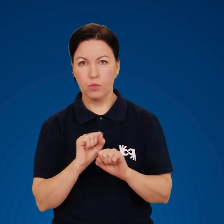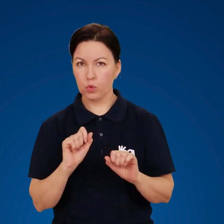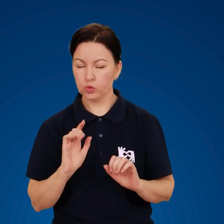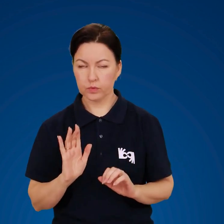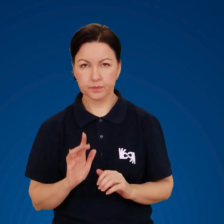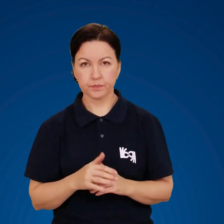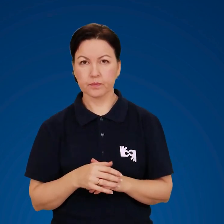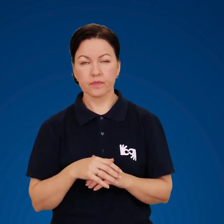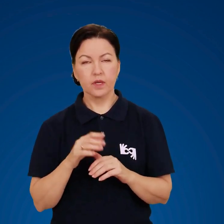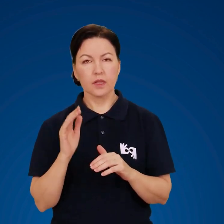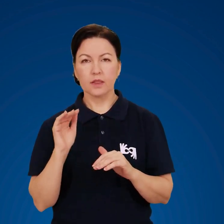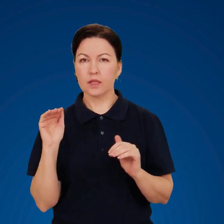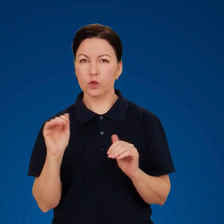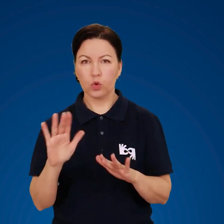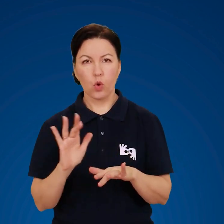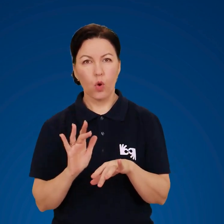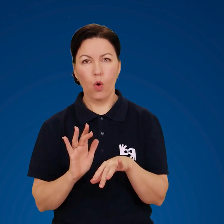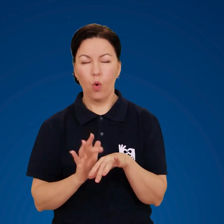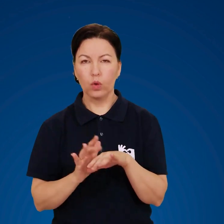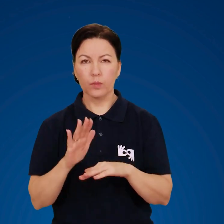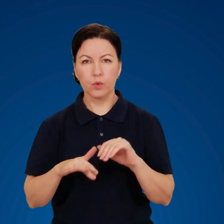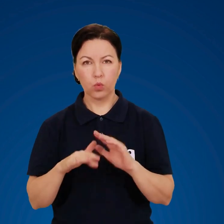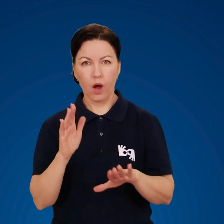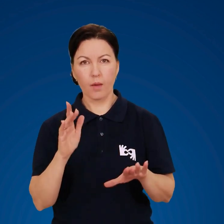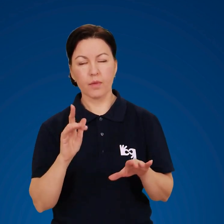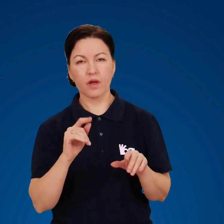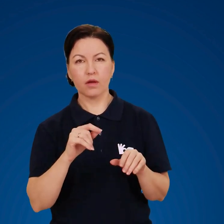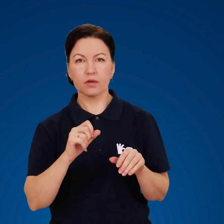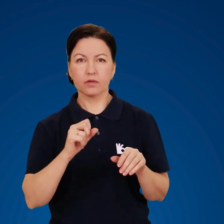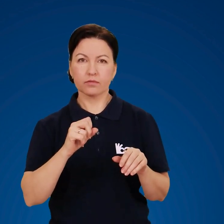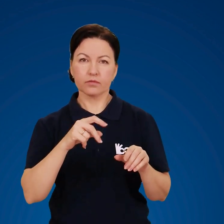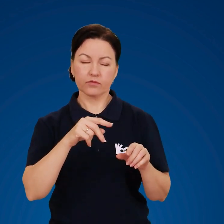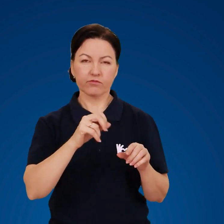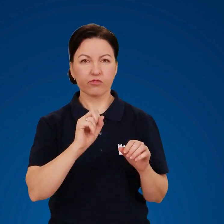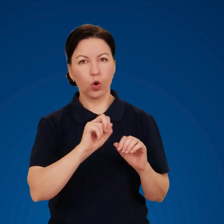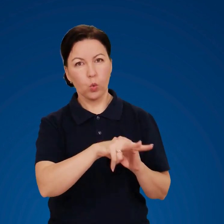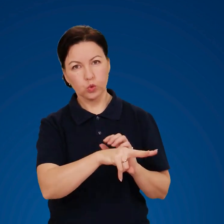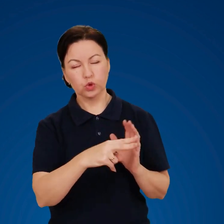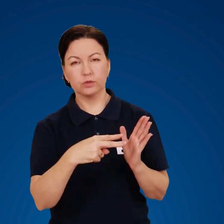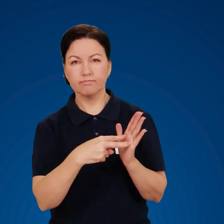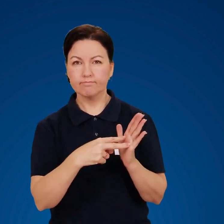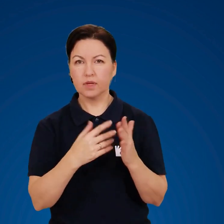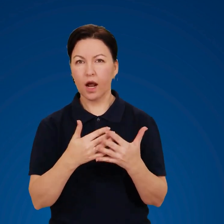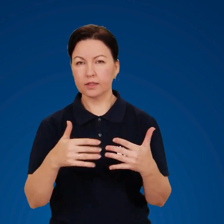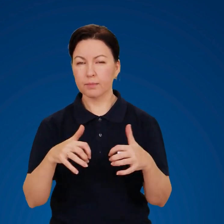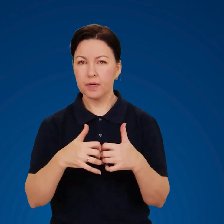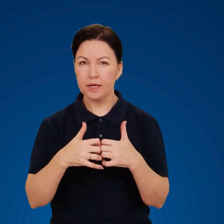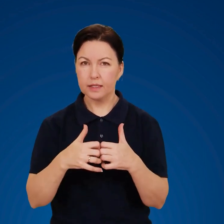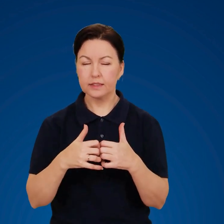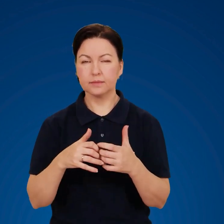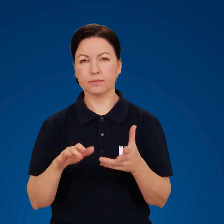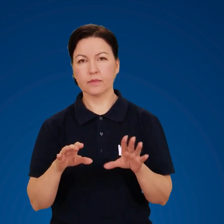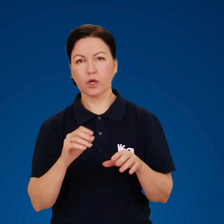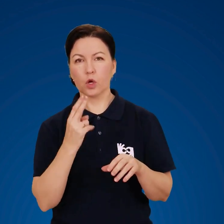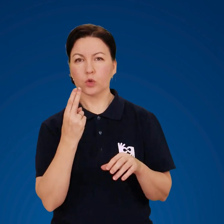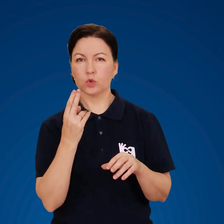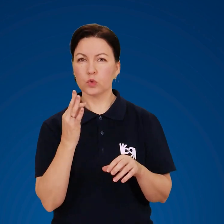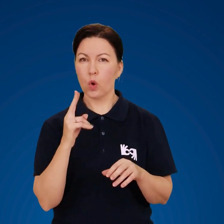вологими руками, включених в електричну мережу приладів, вимикачів, розеток, цоколів,